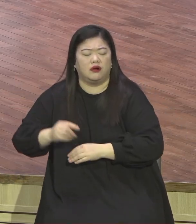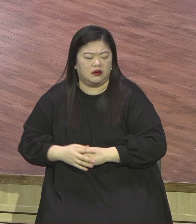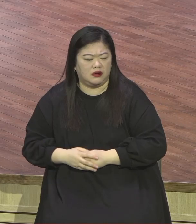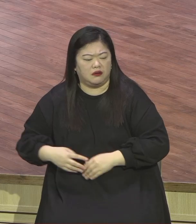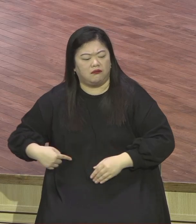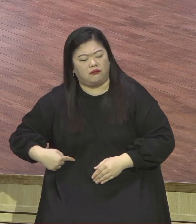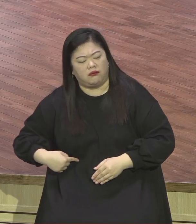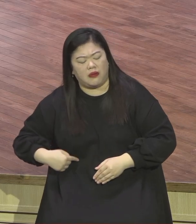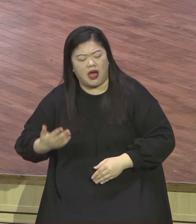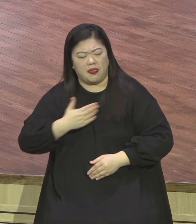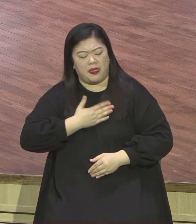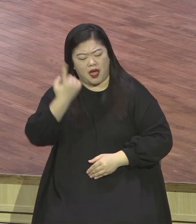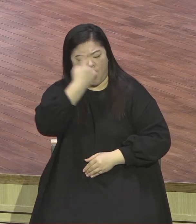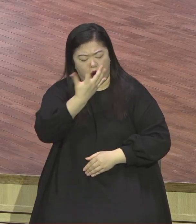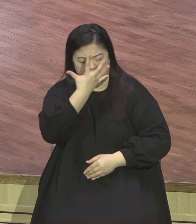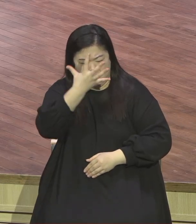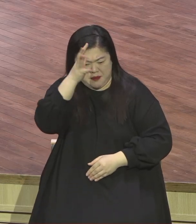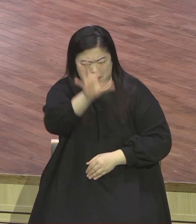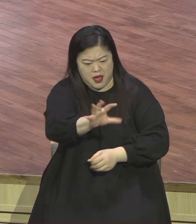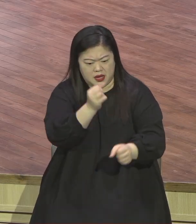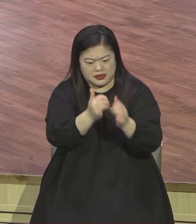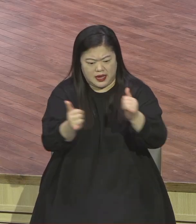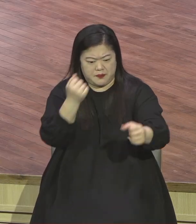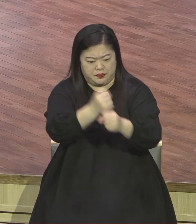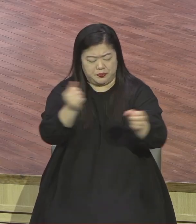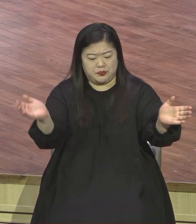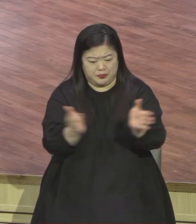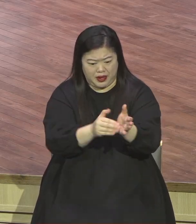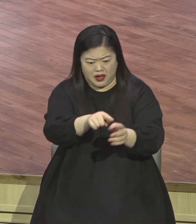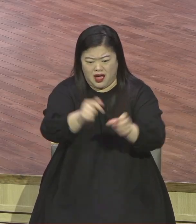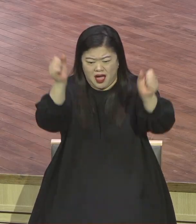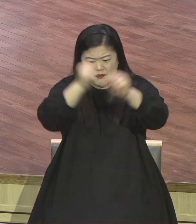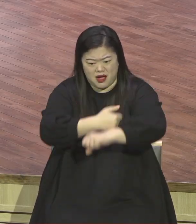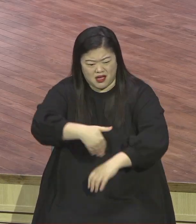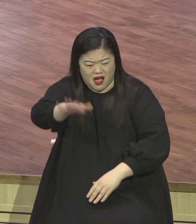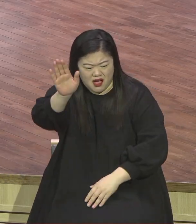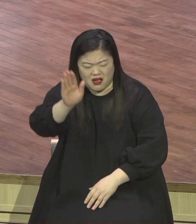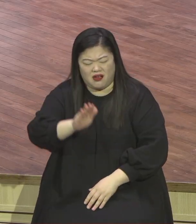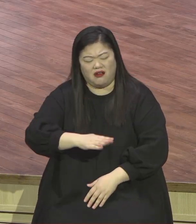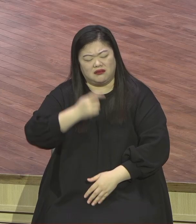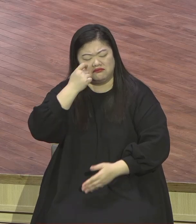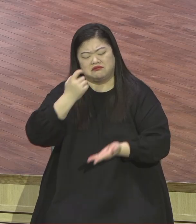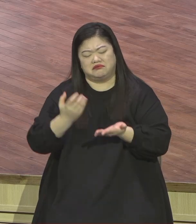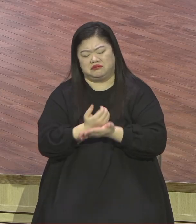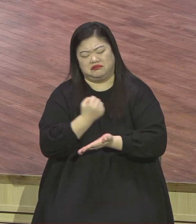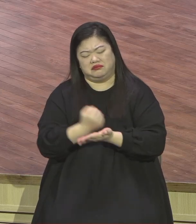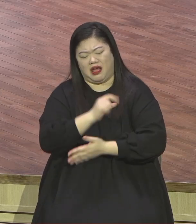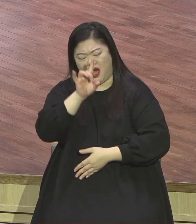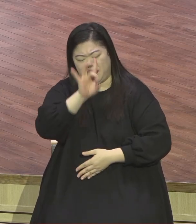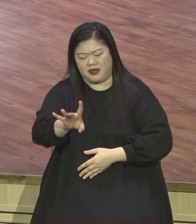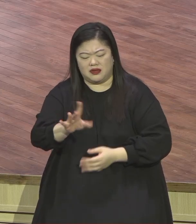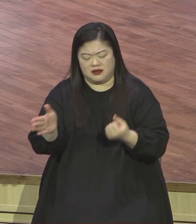이 땅에 오셨다 사람이 하나님이 사람이 되어서 이 땅에 오셨다 이게 성탄이에요